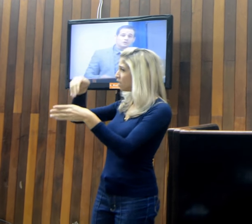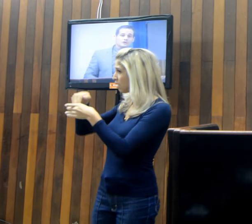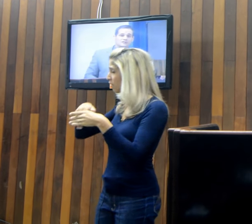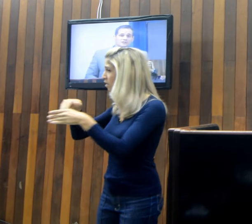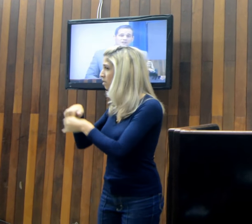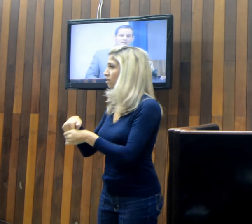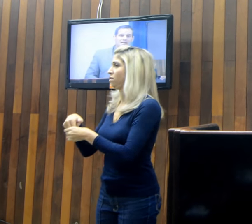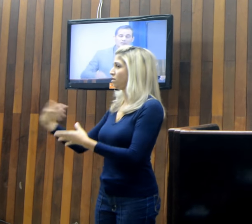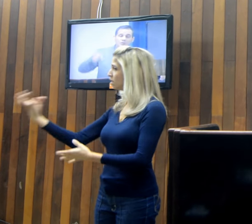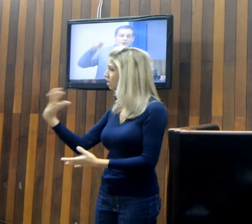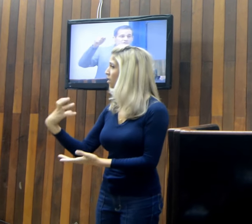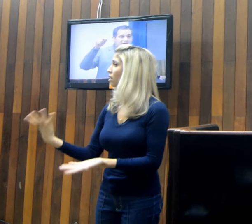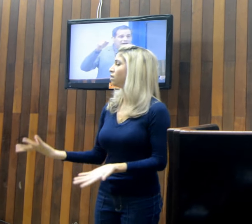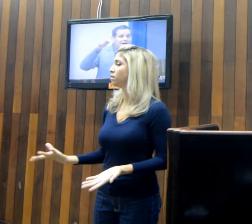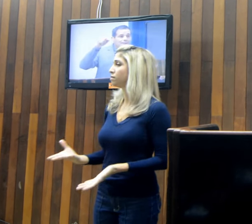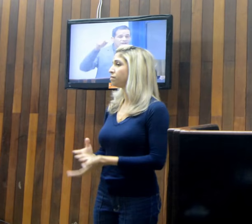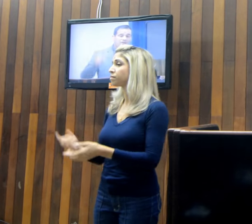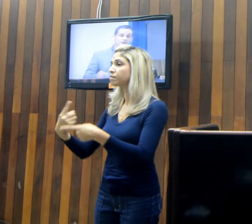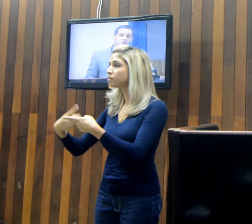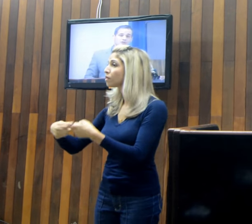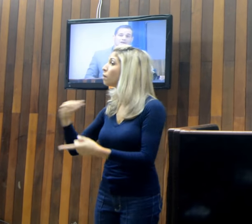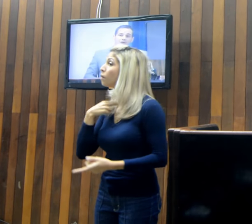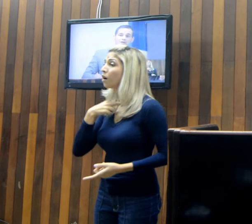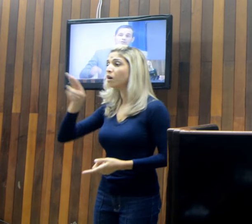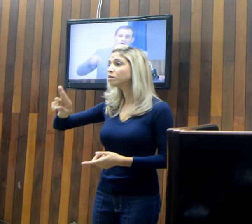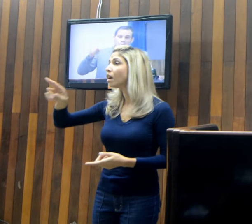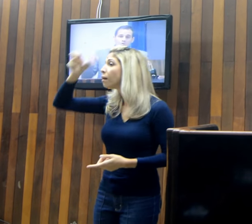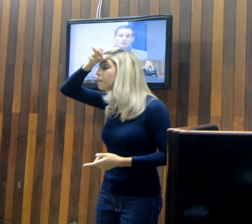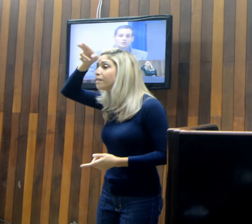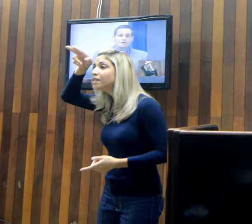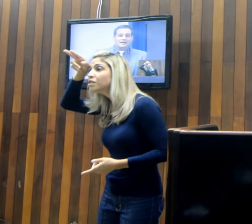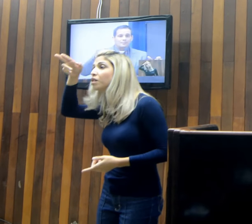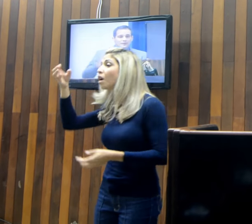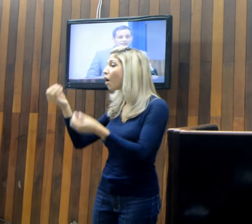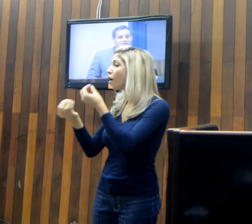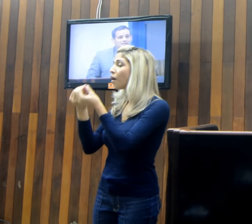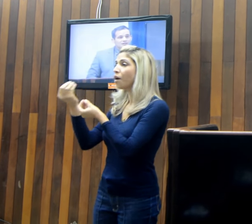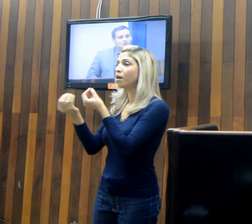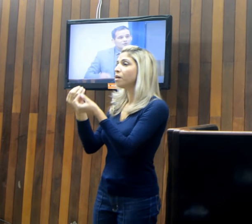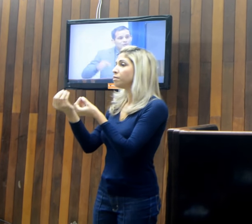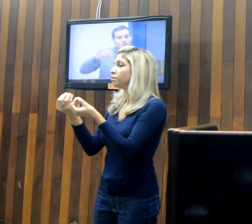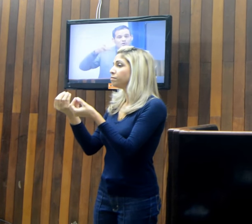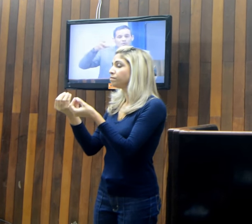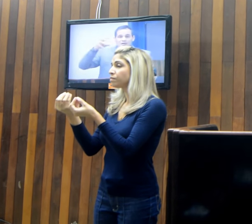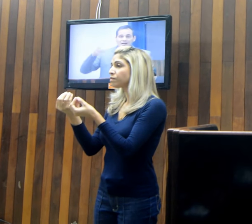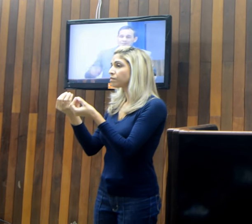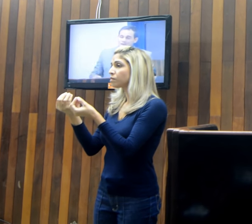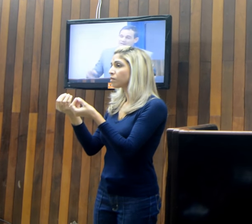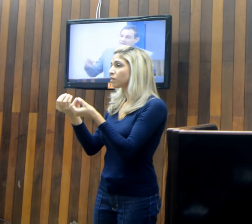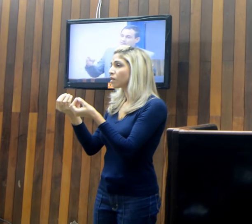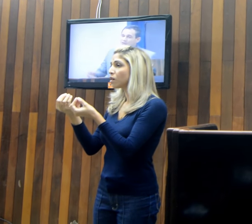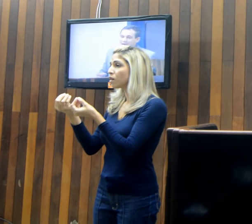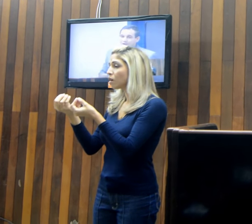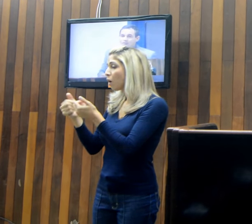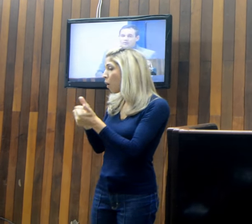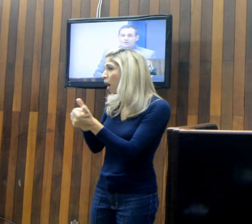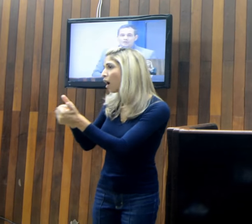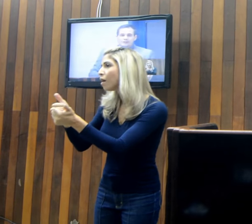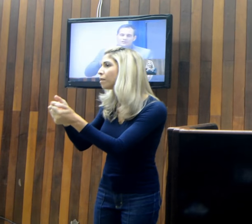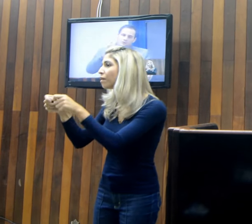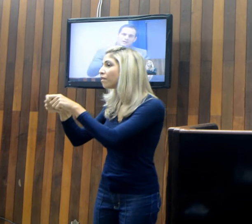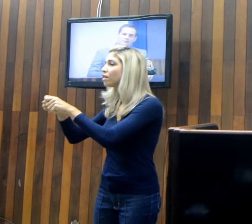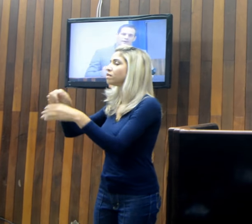pessoas. Ele não pode usar a prefeitura como um cabide, como um caminho eleitoral